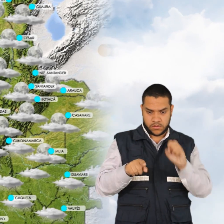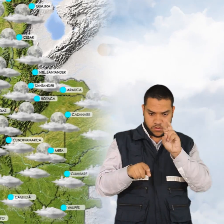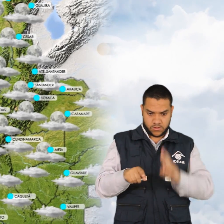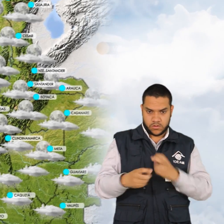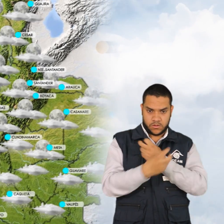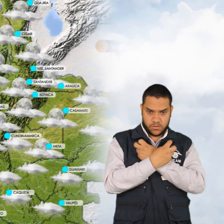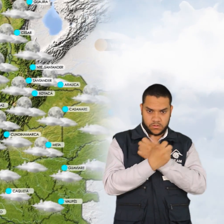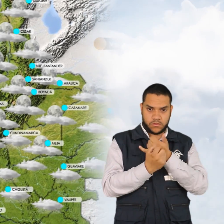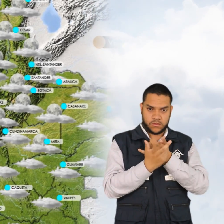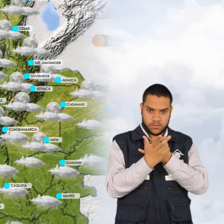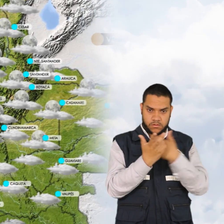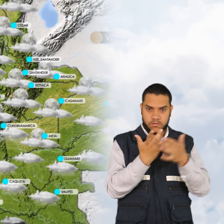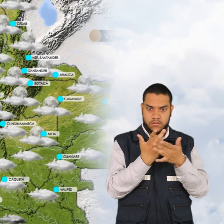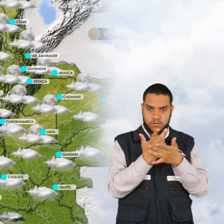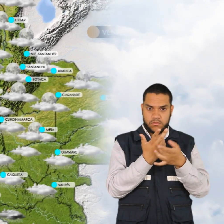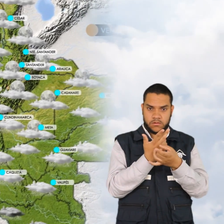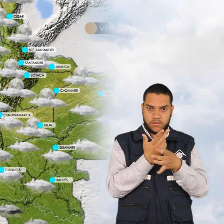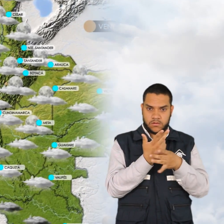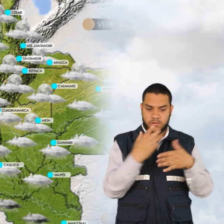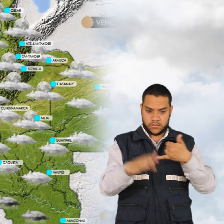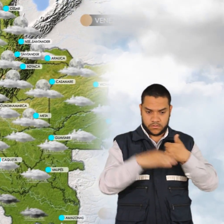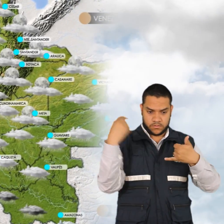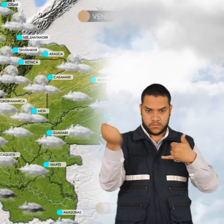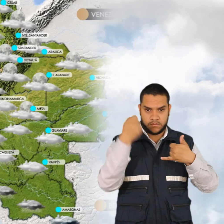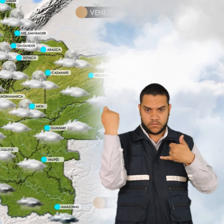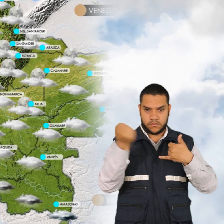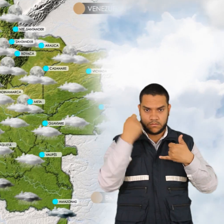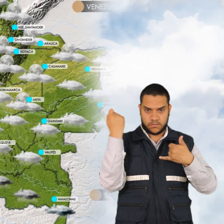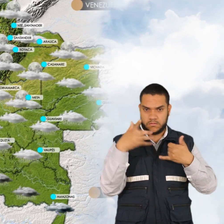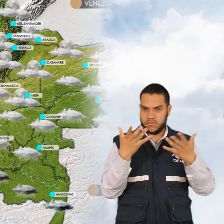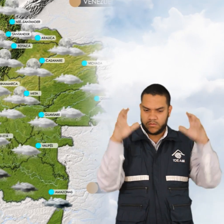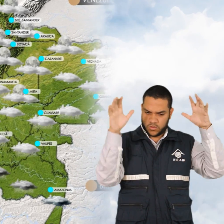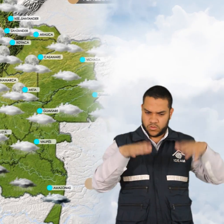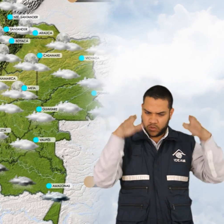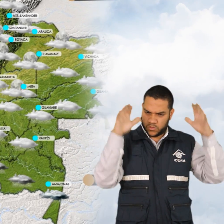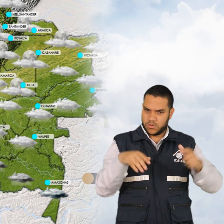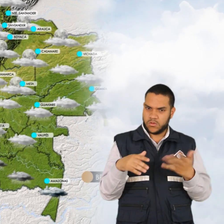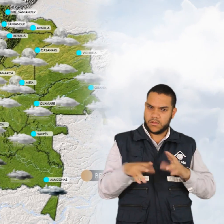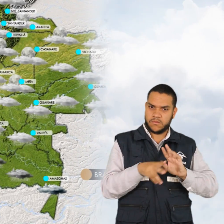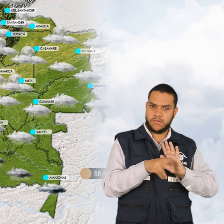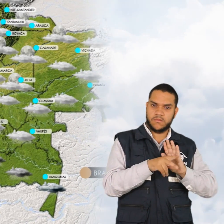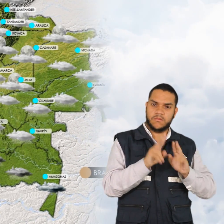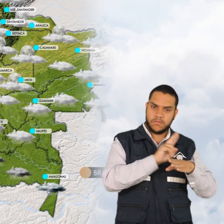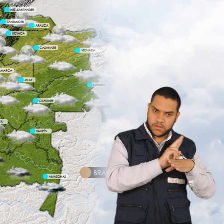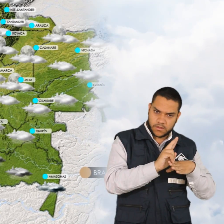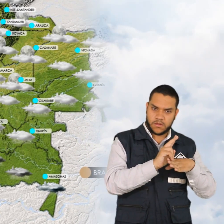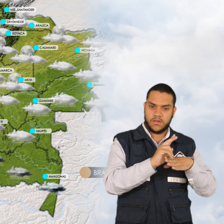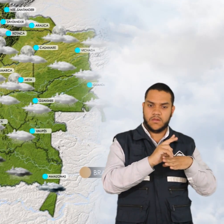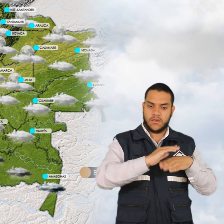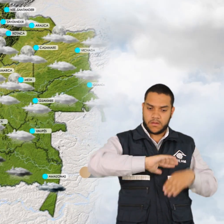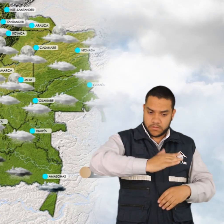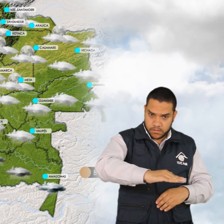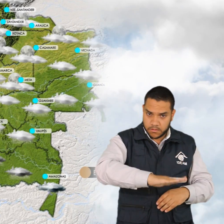y zona del macizo colombiano. Para la orinoquía se prevé lluvias hacia el Bichada y Piedemonte del Meta. Para la Amazonía se